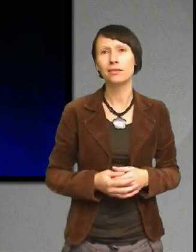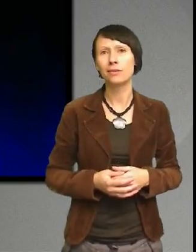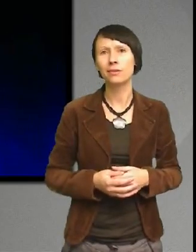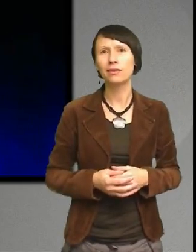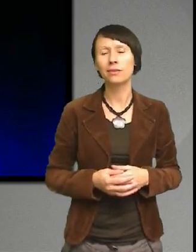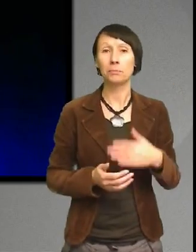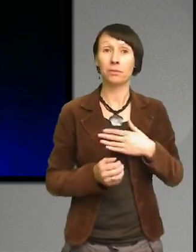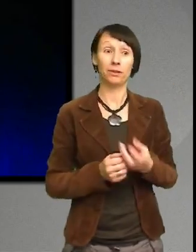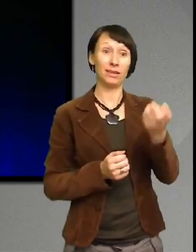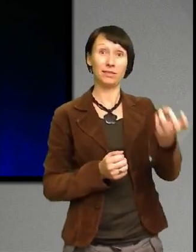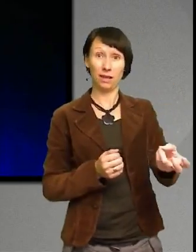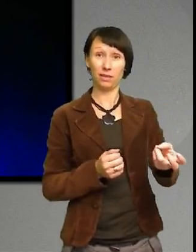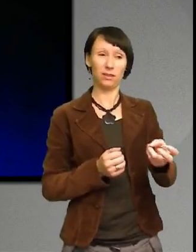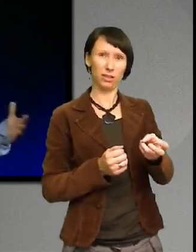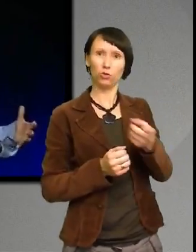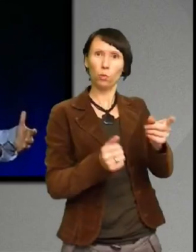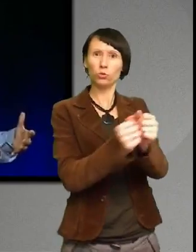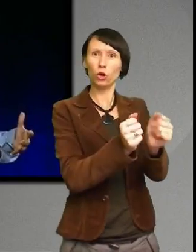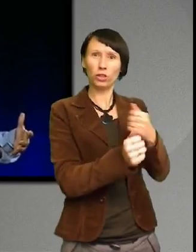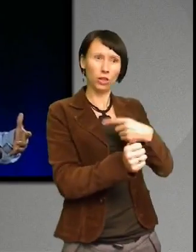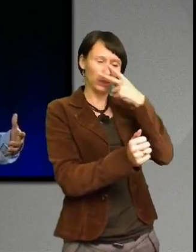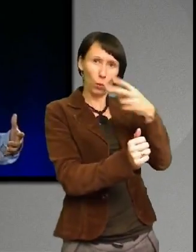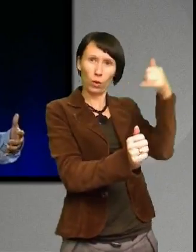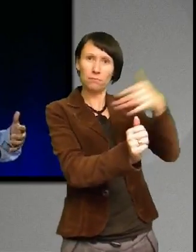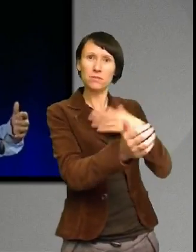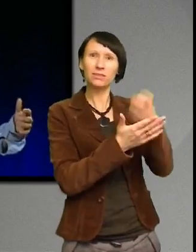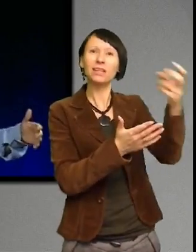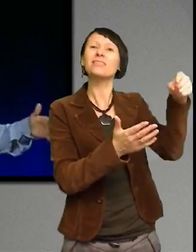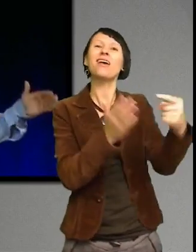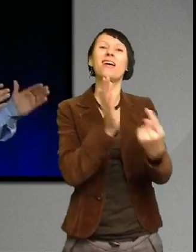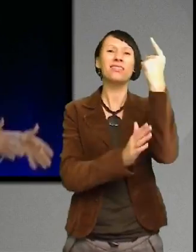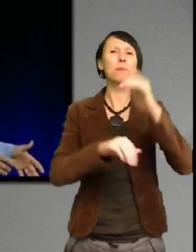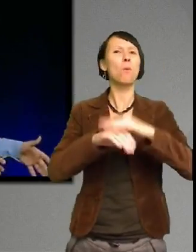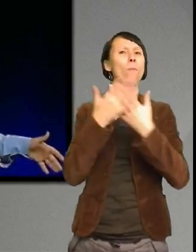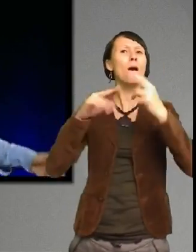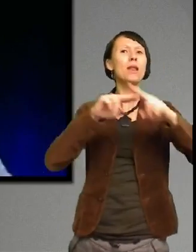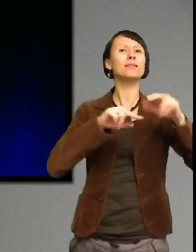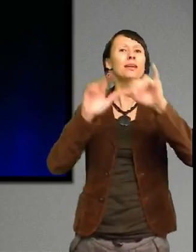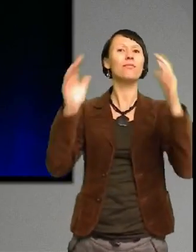det jag såg på denna resan. Det sker överallt i världen. Det sker från ena hörnet av världen till den andra.